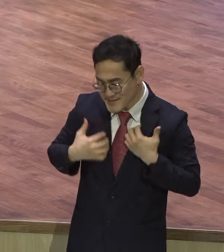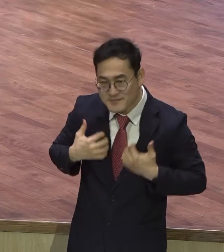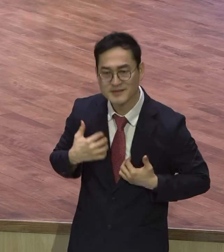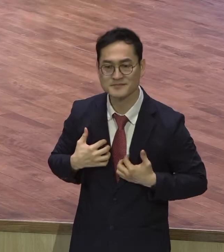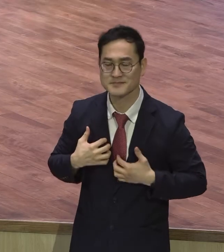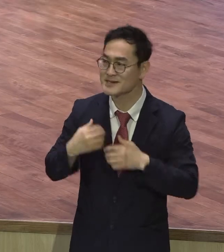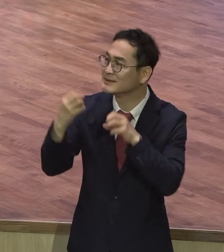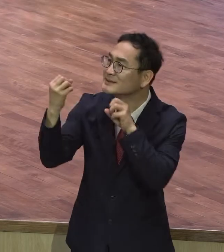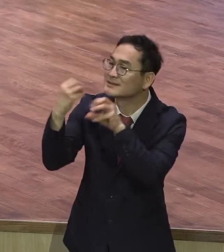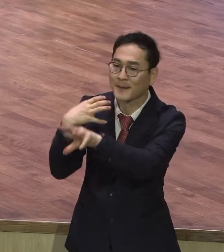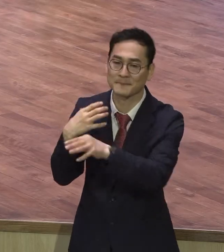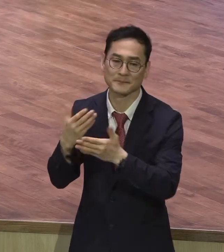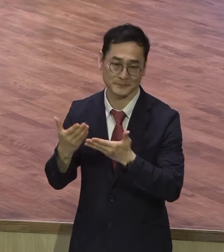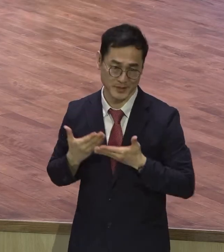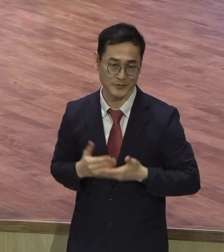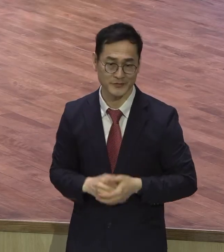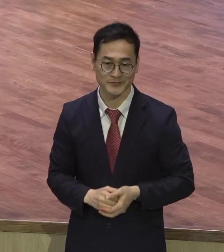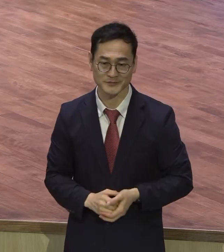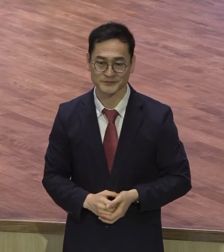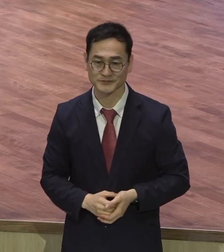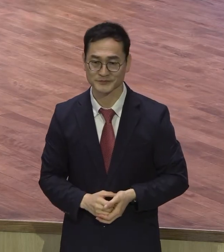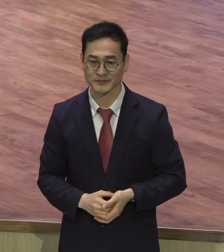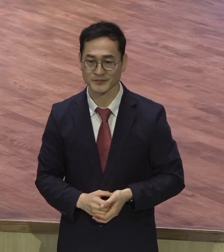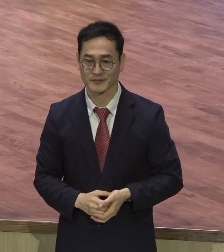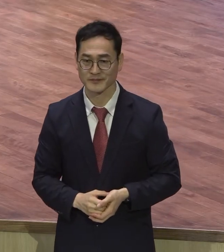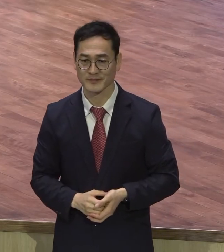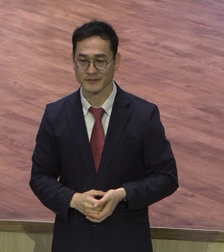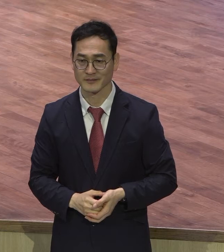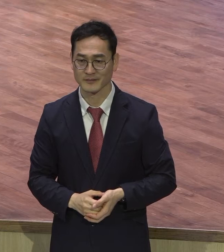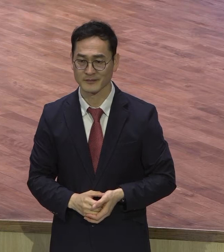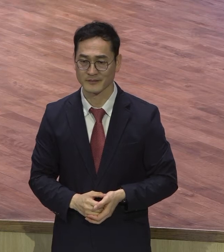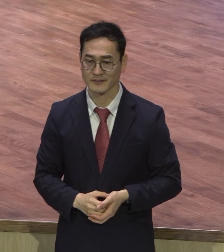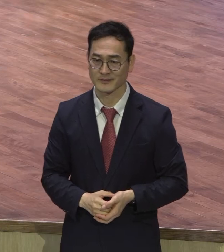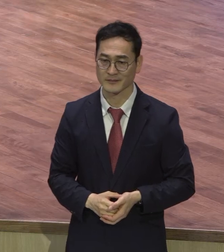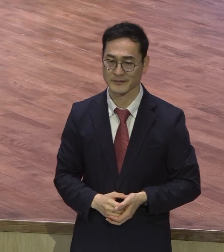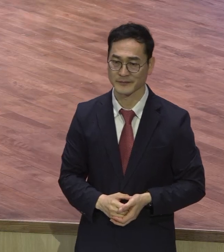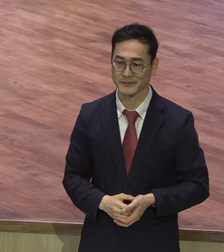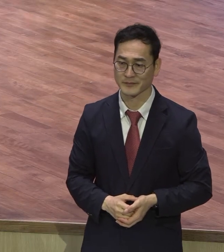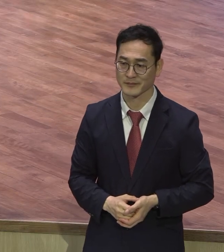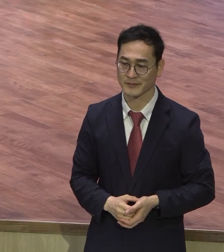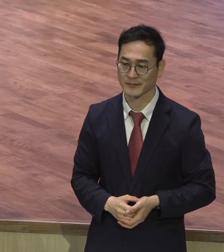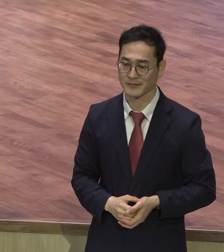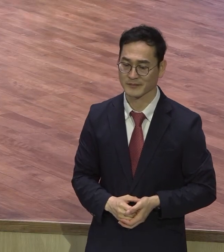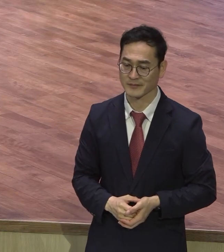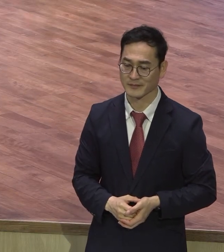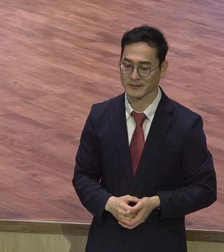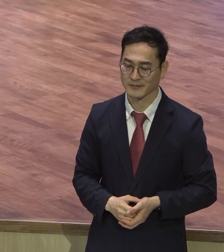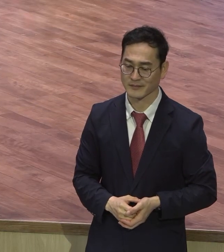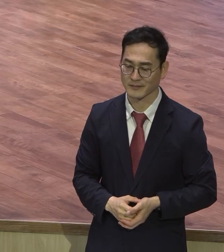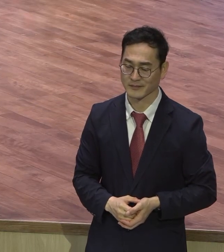거기 토를 달면 안 돼. 이해가 안 돼. 그럼 끝이에요. 의심이가 끝이라고요.